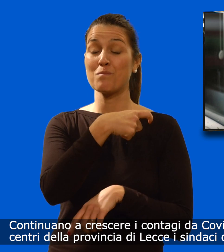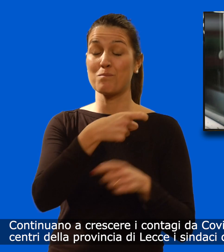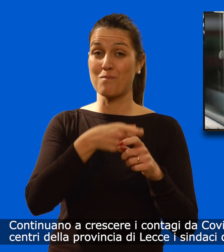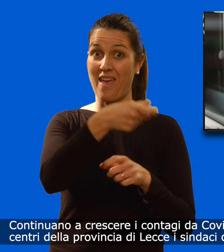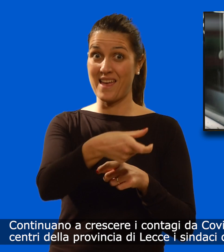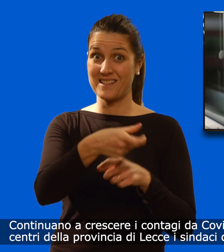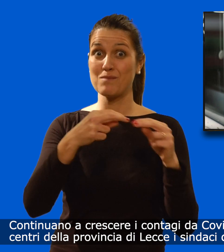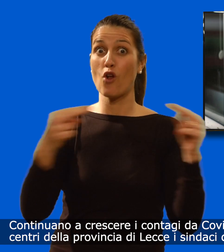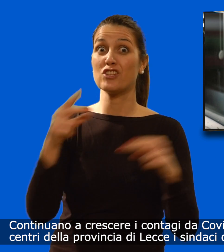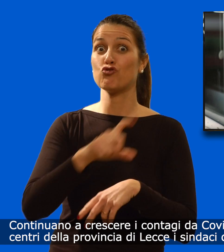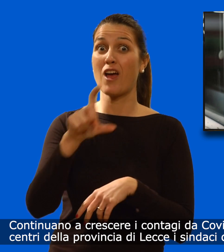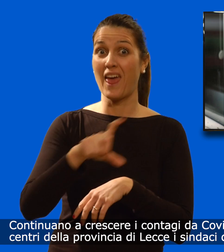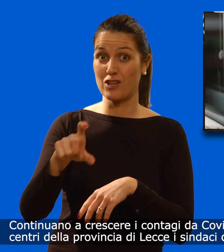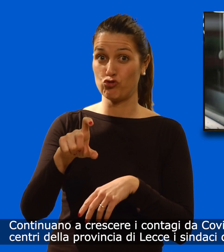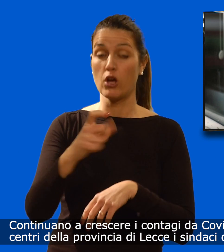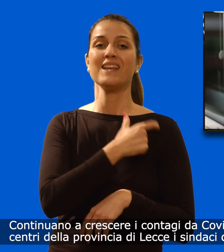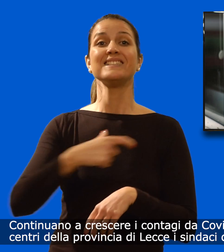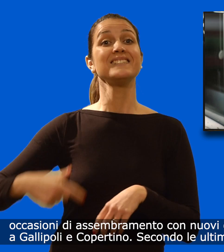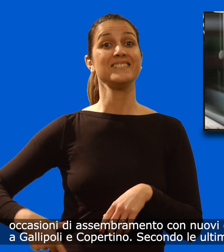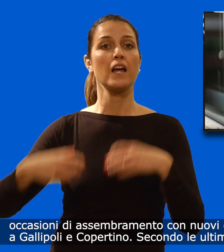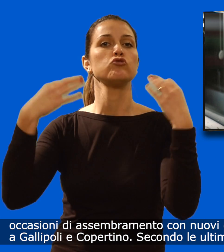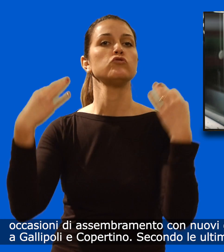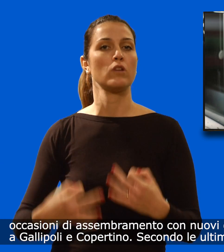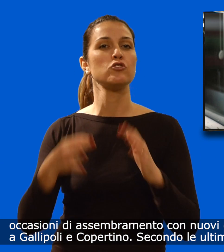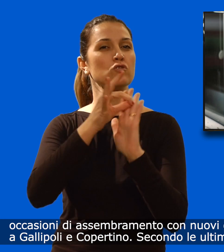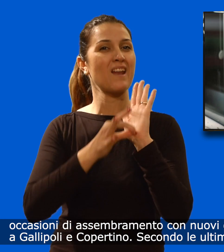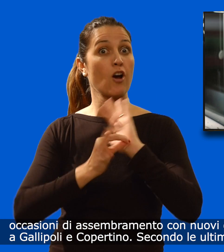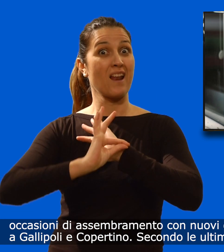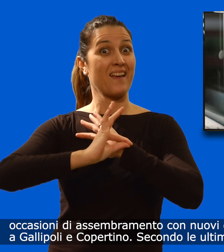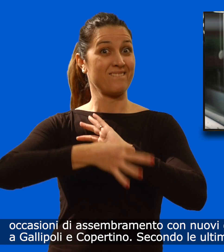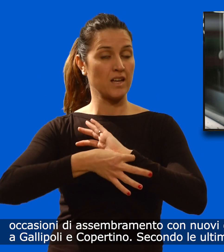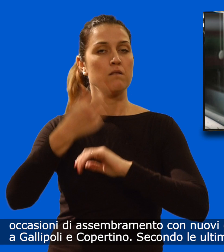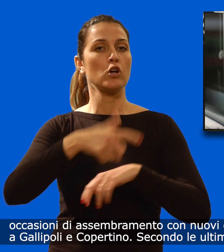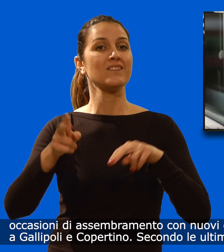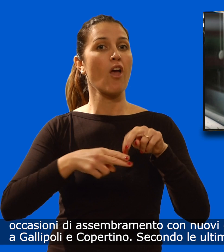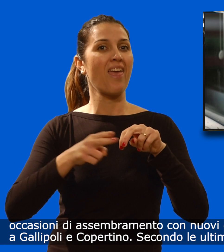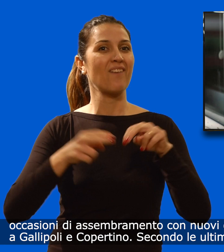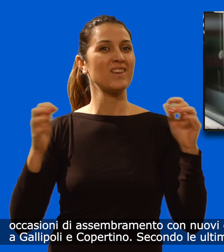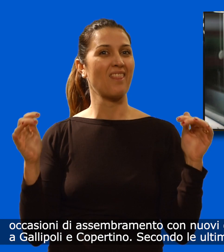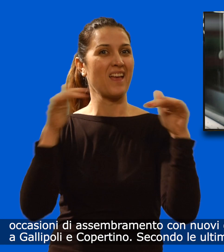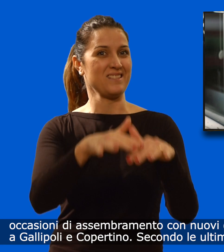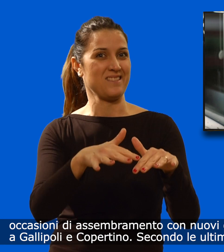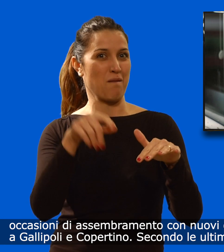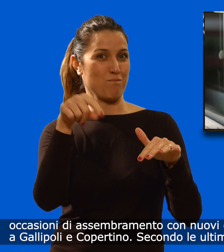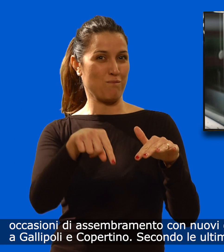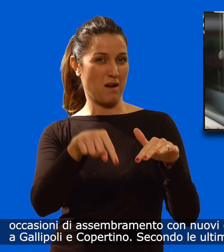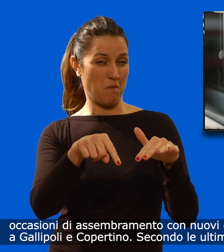i sindaci decidono di limitare le occasioni di assembramento con nuovi divieti. E